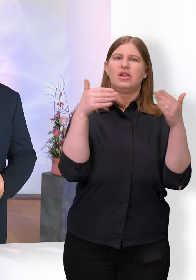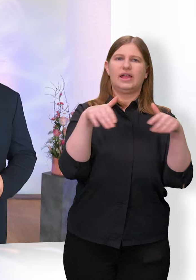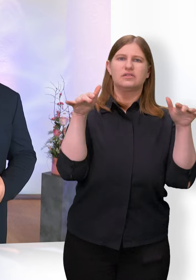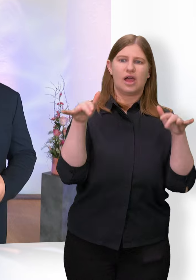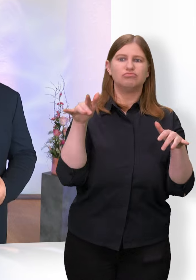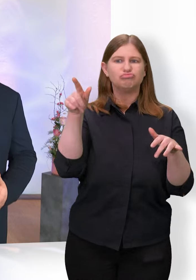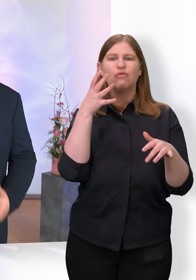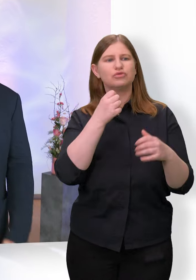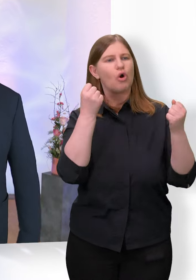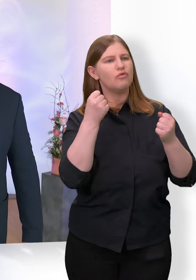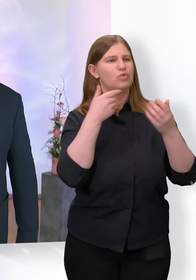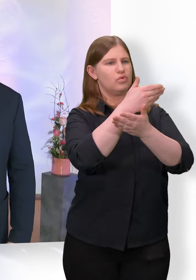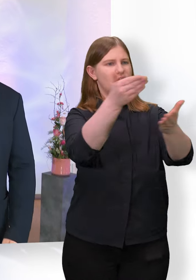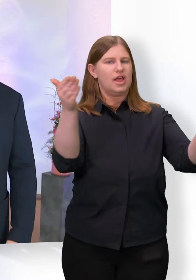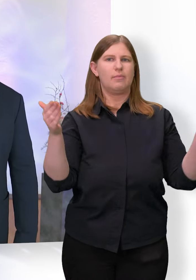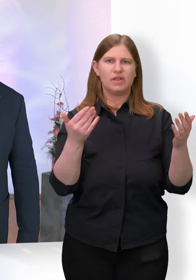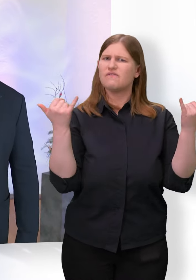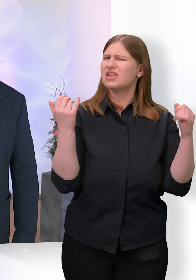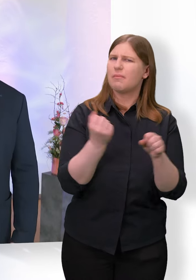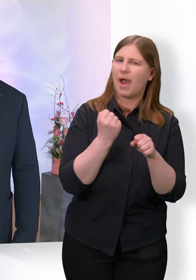geben. Und wie er das tut, das erfahren Sie gleich.